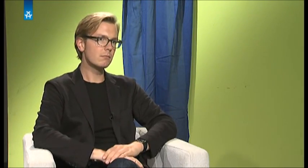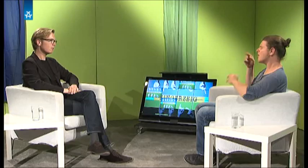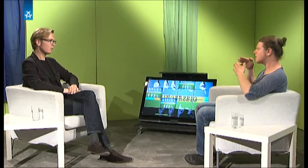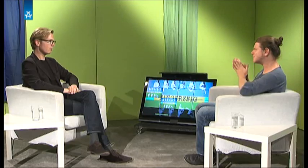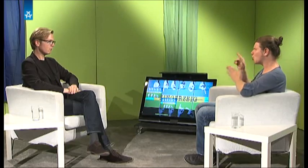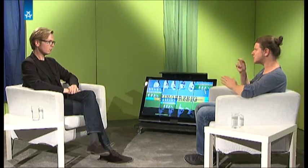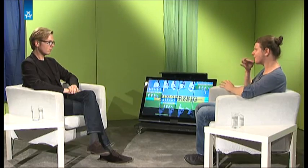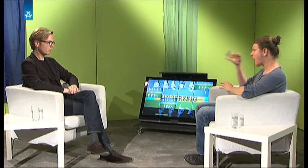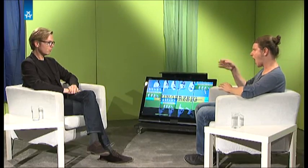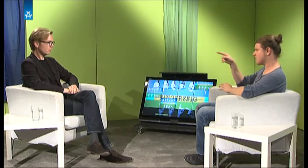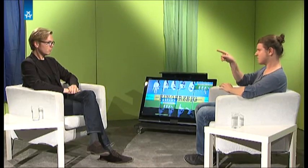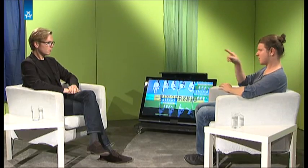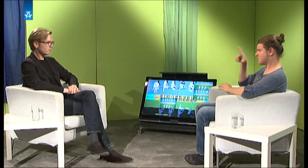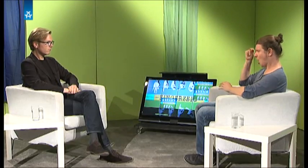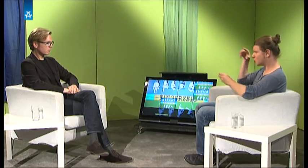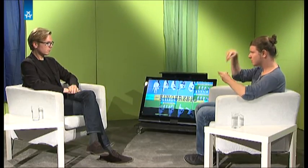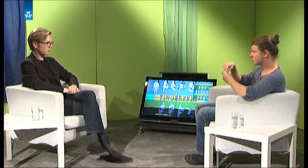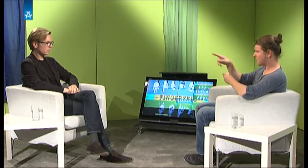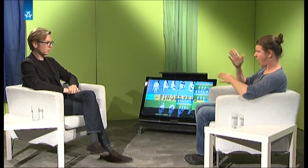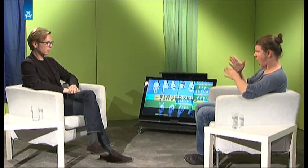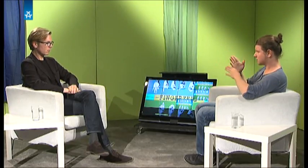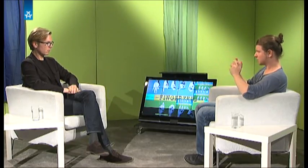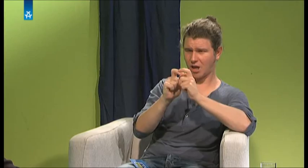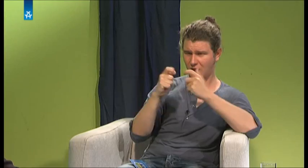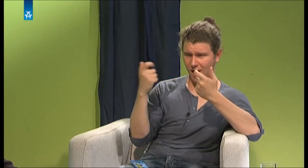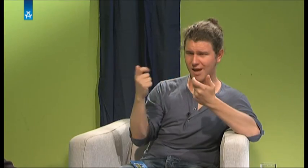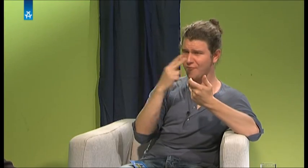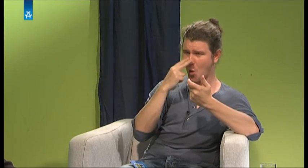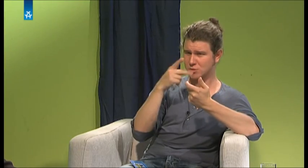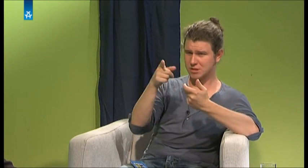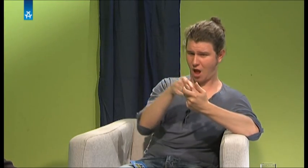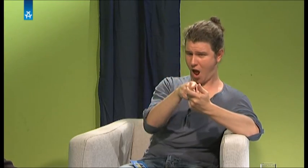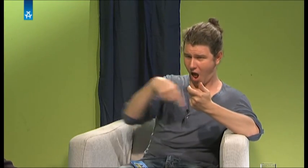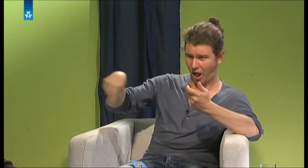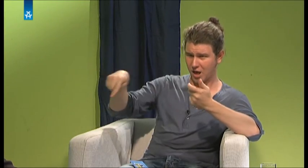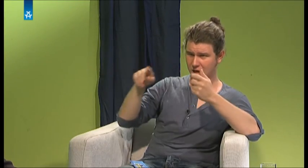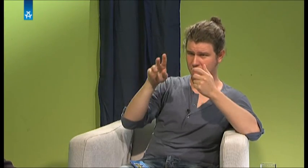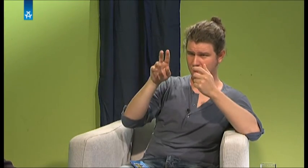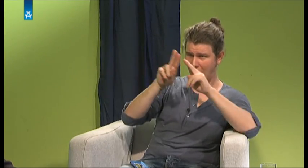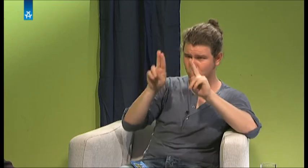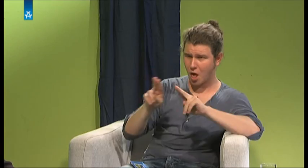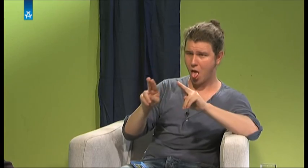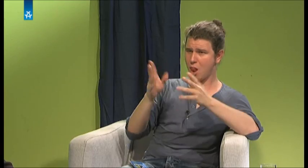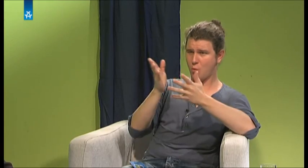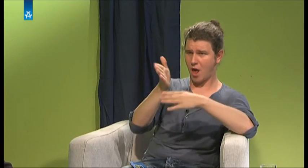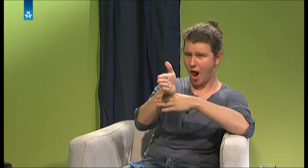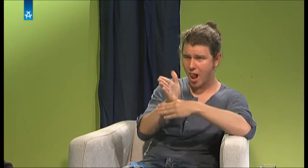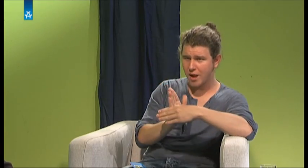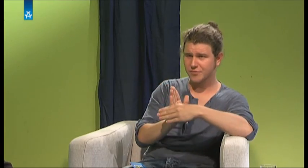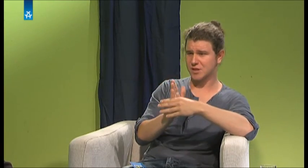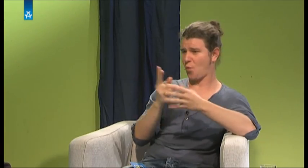fragen? Wie sah das aus? Habt ihr da alle in der Klasse gesessen? Und war das dann paritätisch gemischt? Die Hälfte internationale Studenten, die Hälfte amerikanische Studenten. Wie sah das aus? Vielleicht